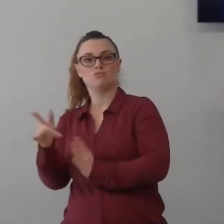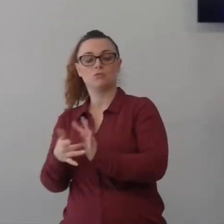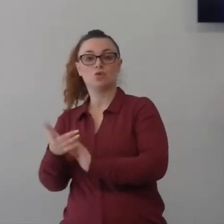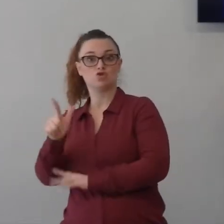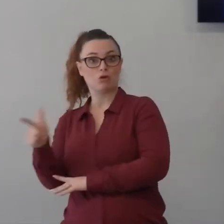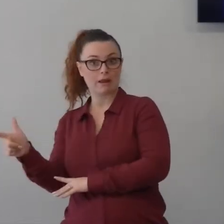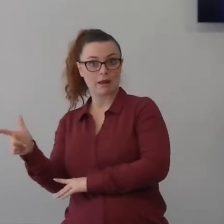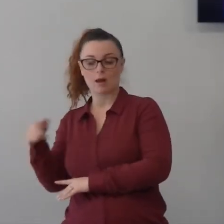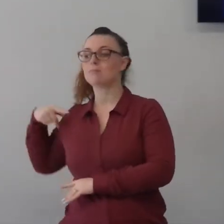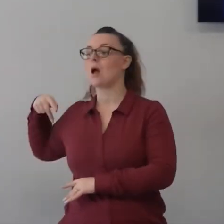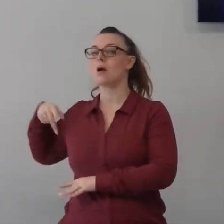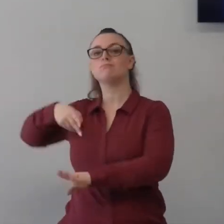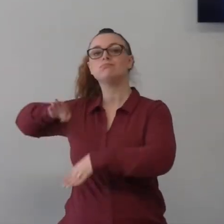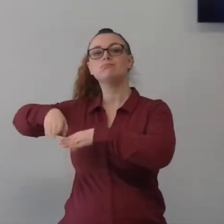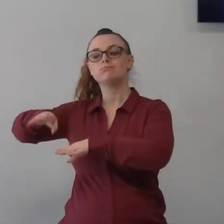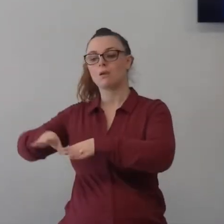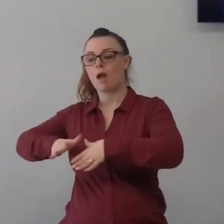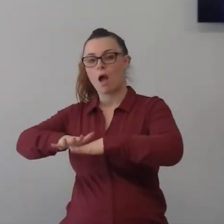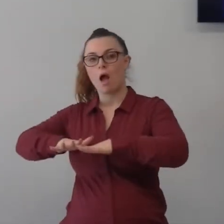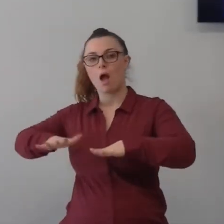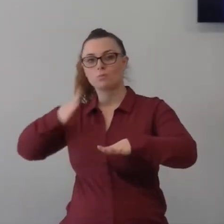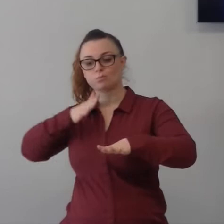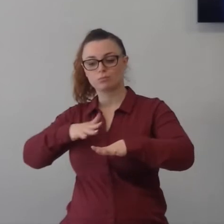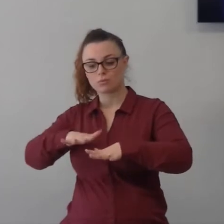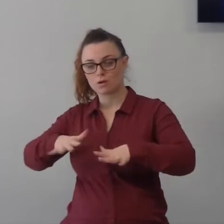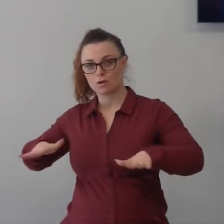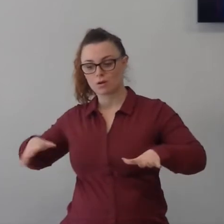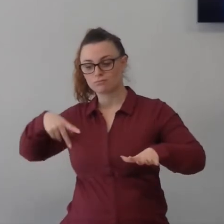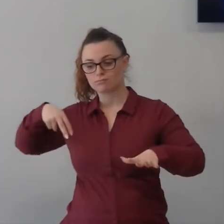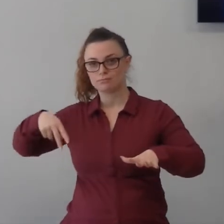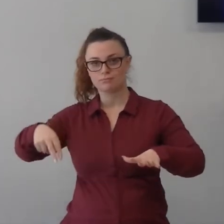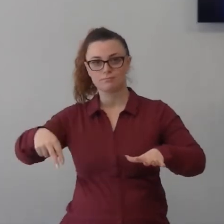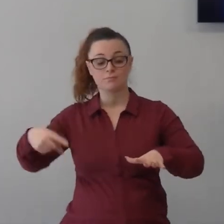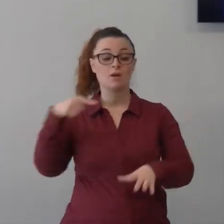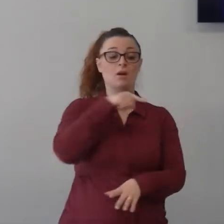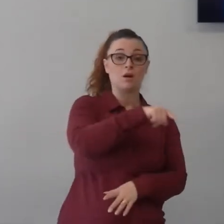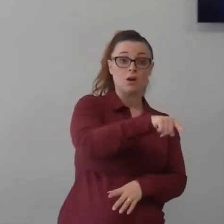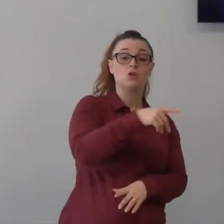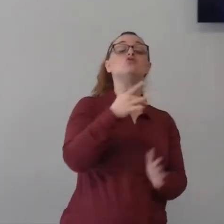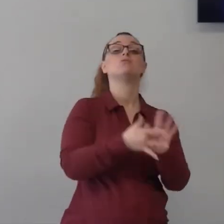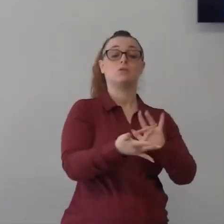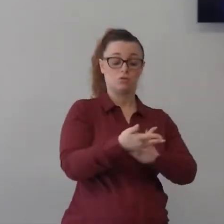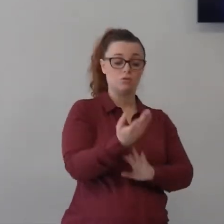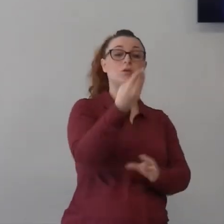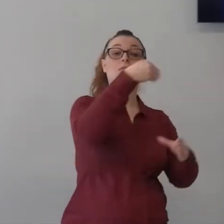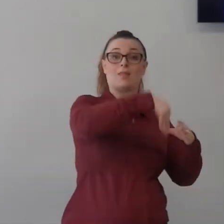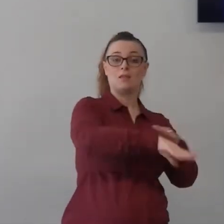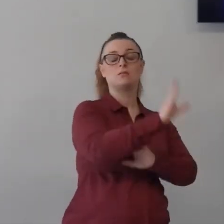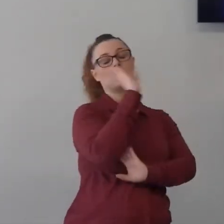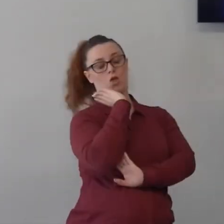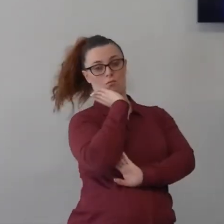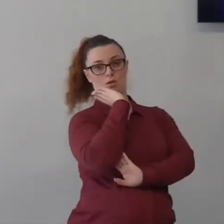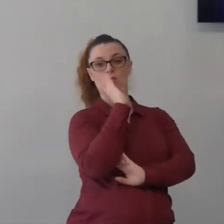Marco 4 Gesù stava dormendo nel centro della parca Marco 6